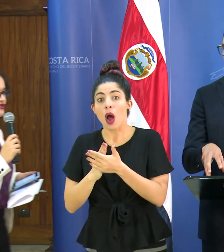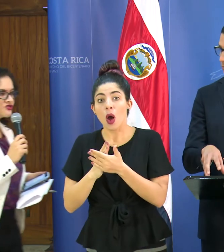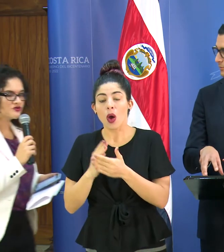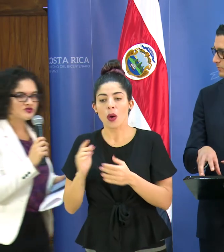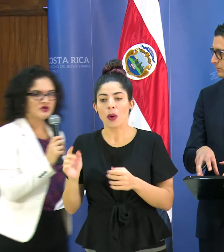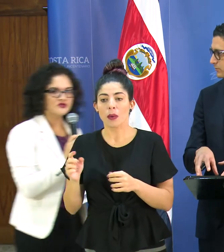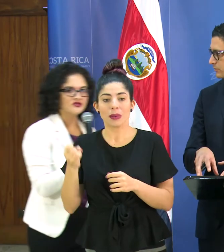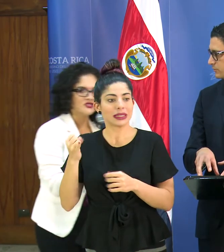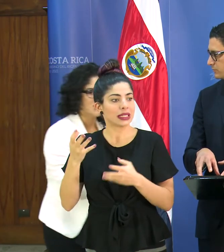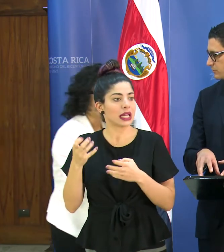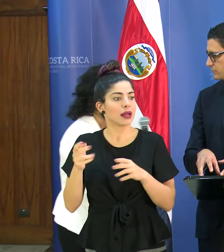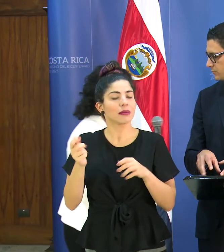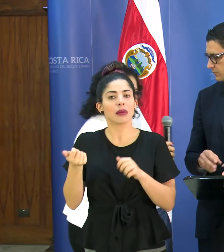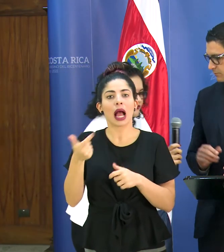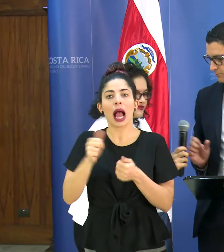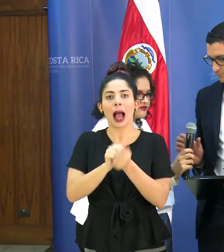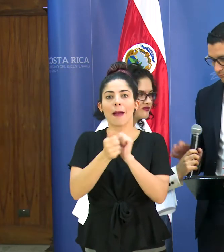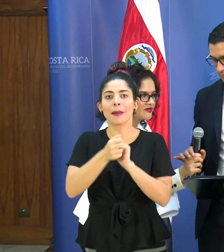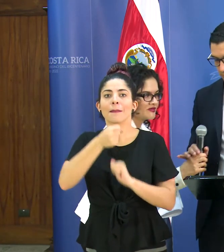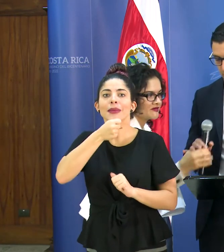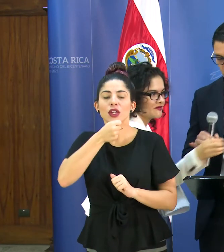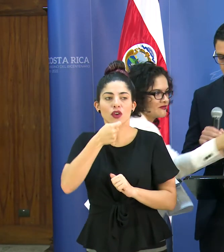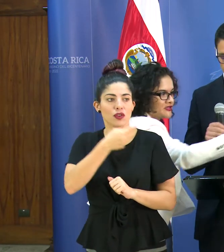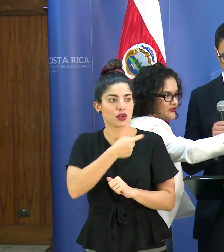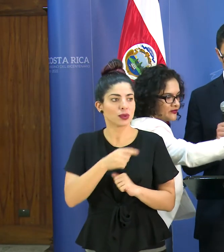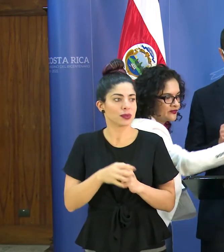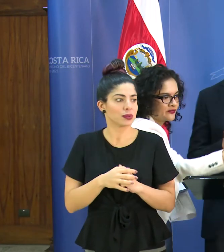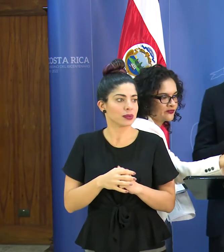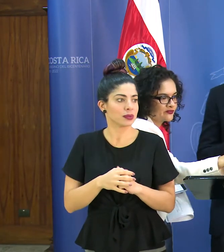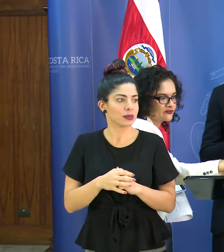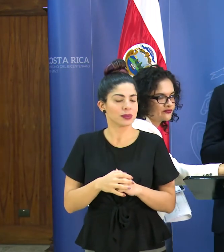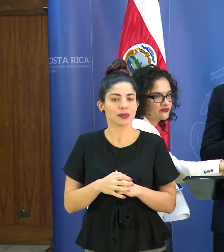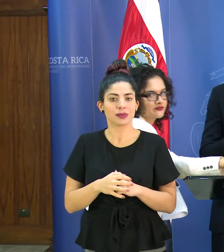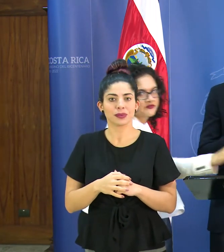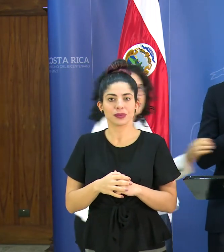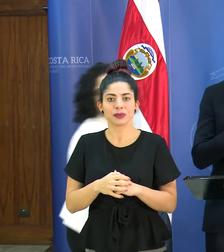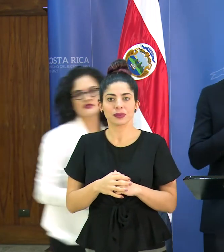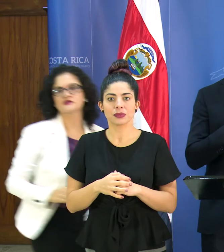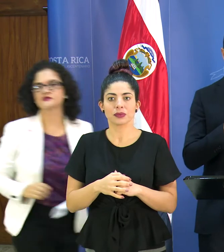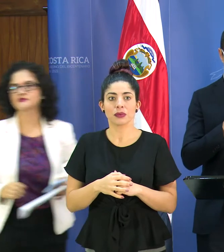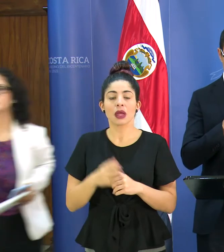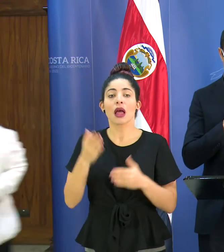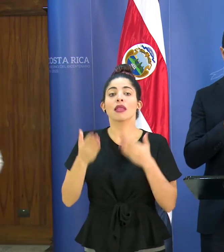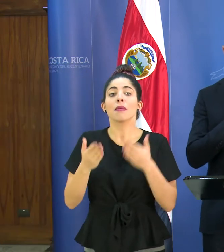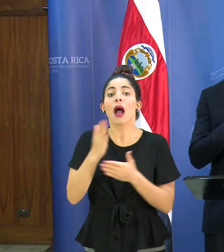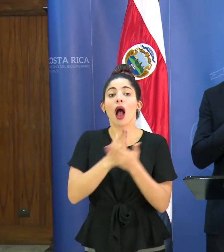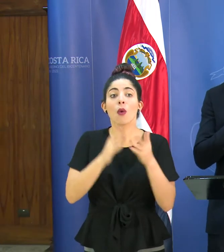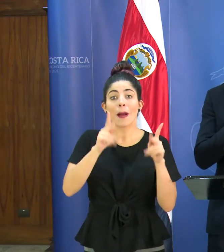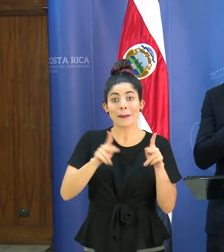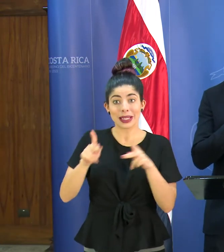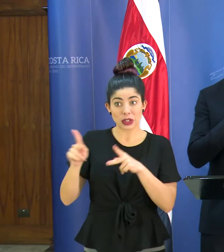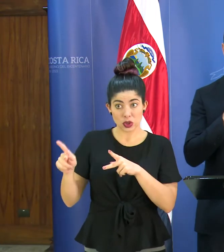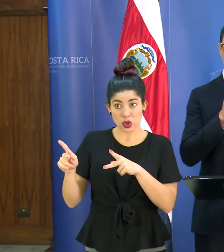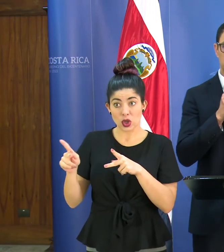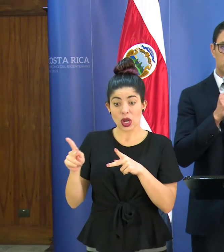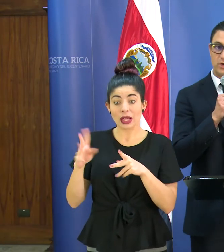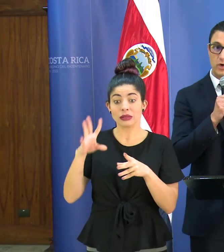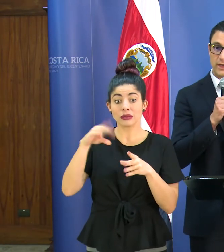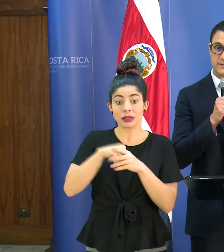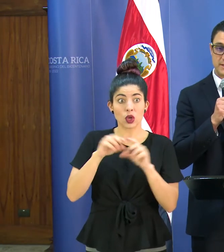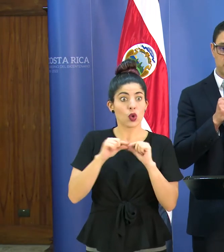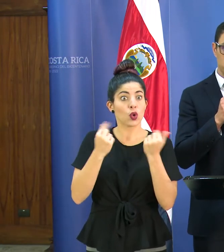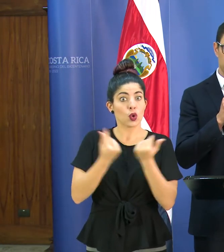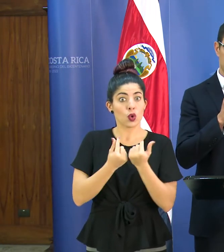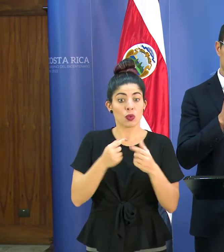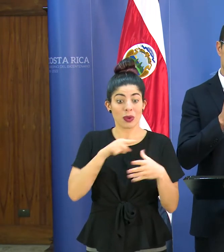de ministro, si gustamos utilizar este micrófono. Muy bien. Pueden haber personas que están dentro de estos grupos que